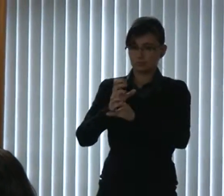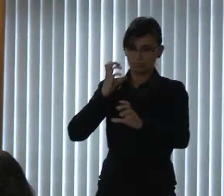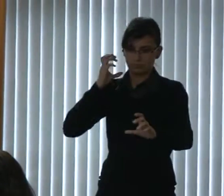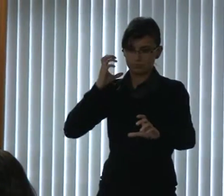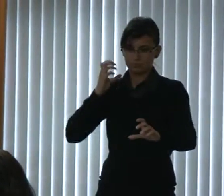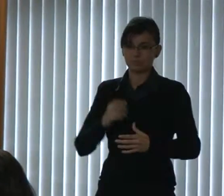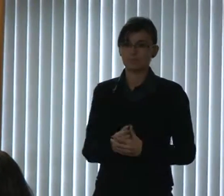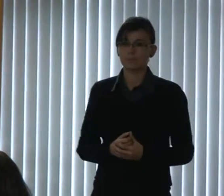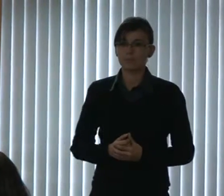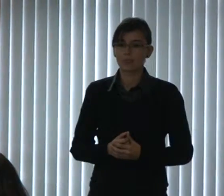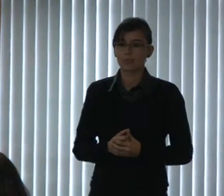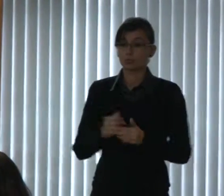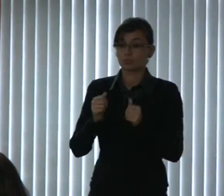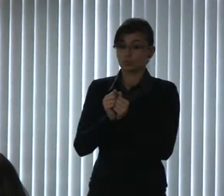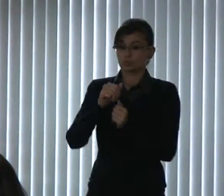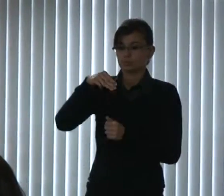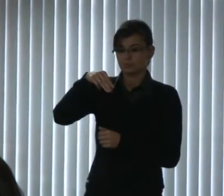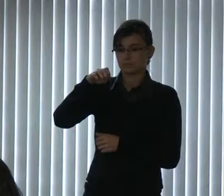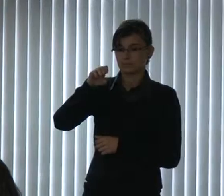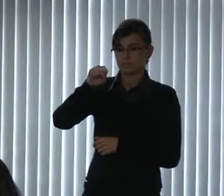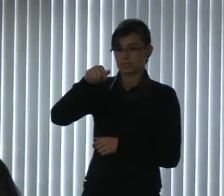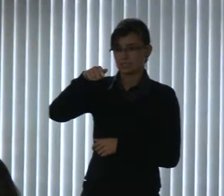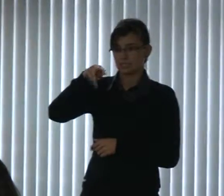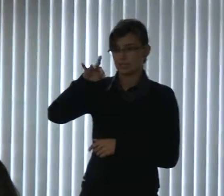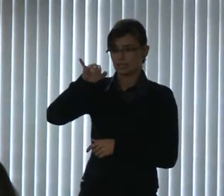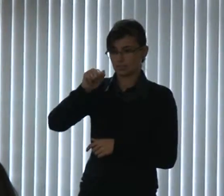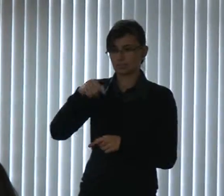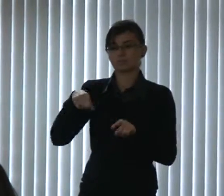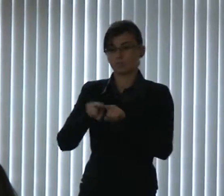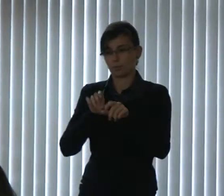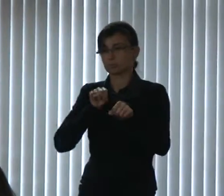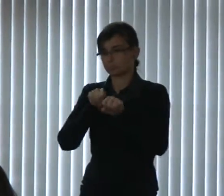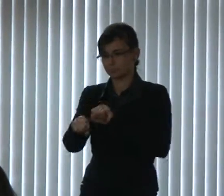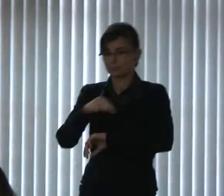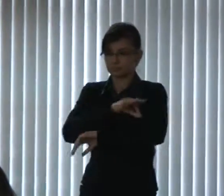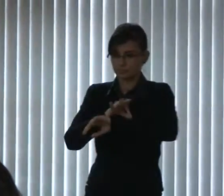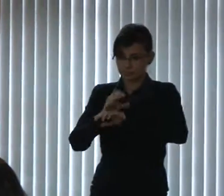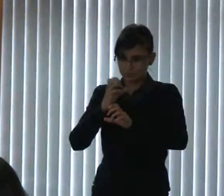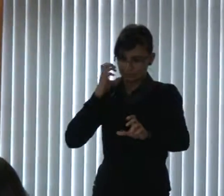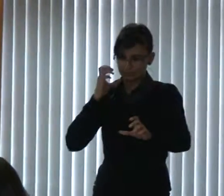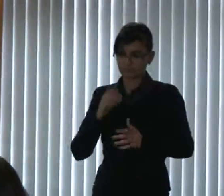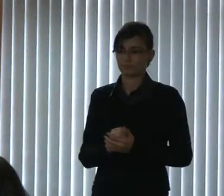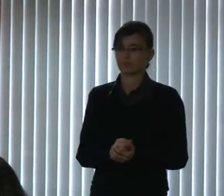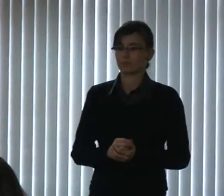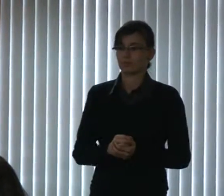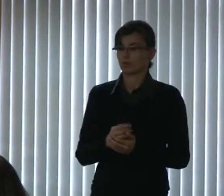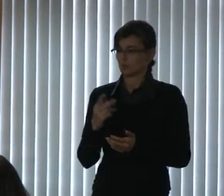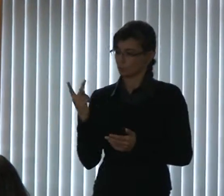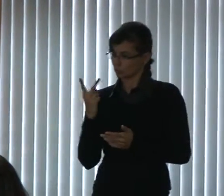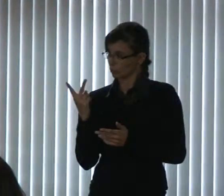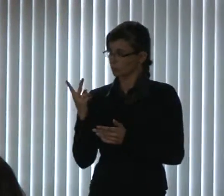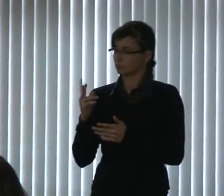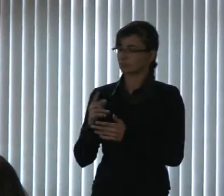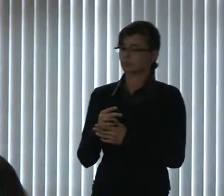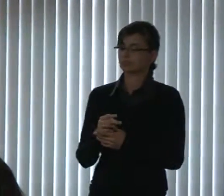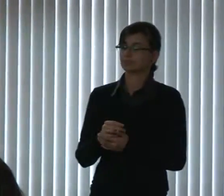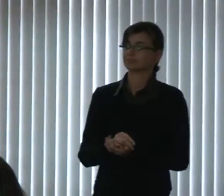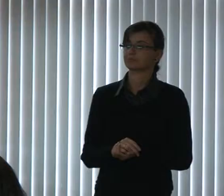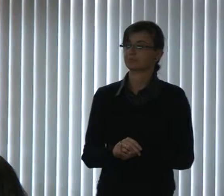com o Mesquita, que é arquiteto, o Mesquita vai ser o colega da comissão, que vai nos auxiliar. o